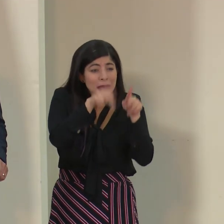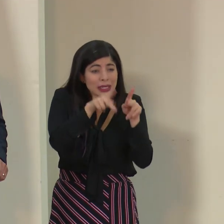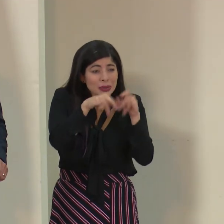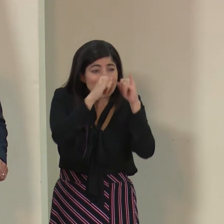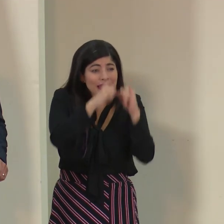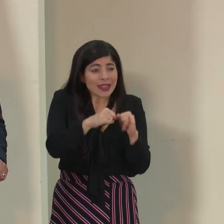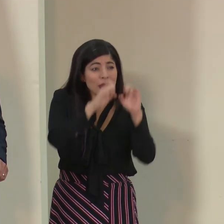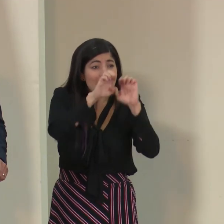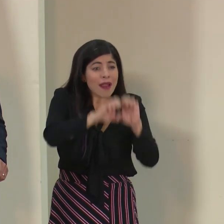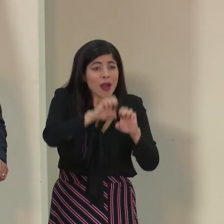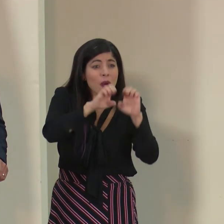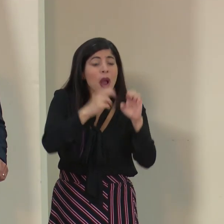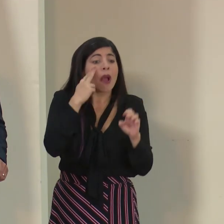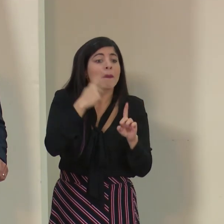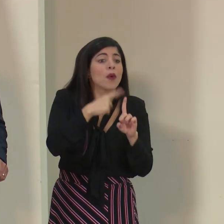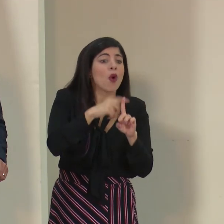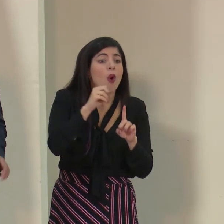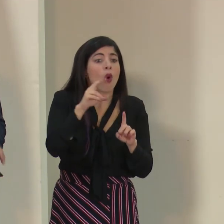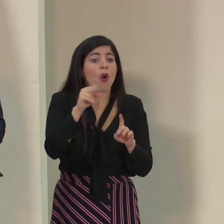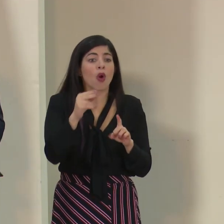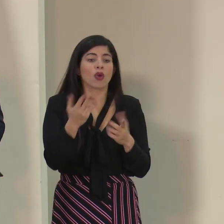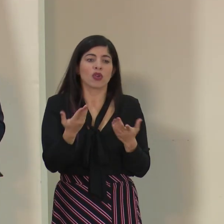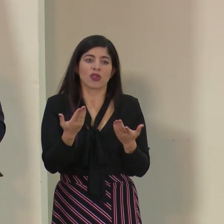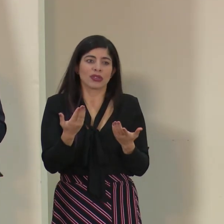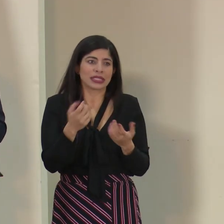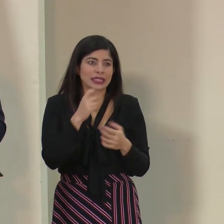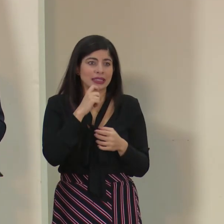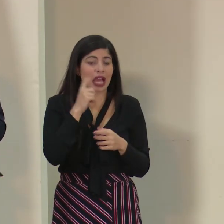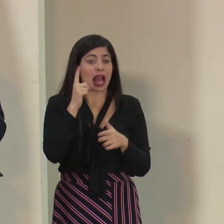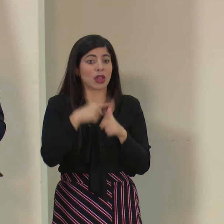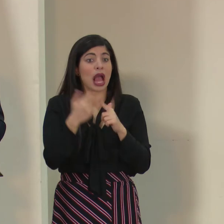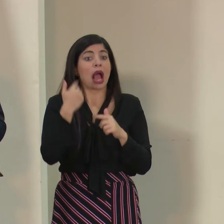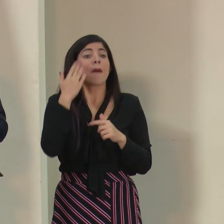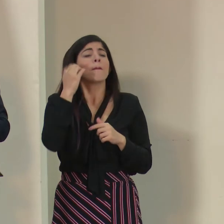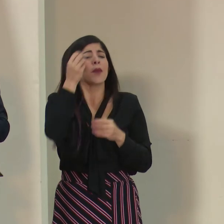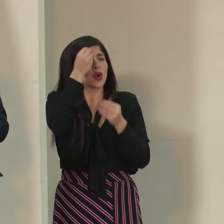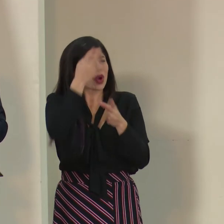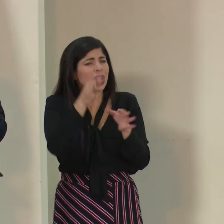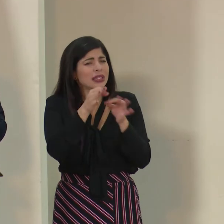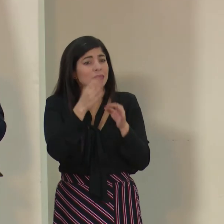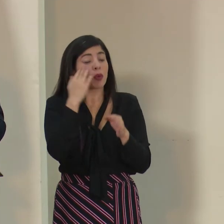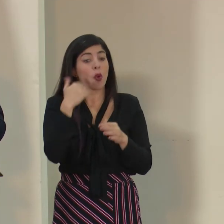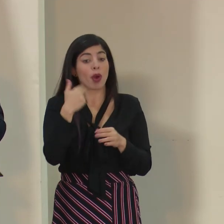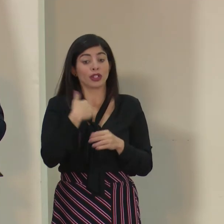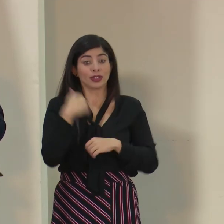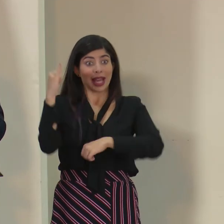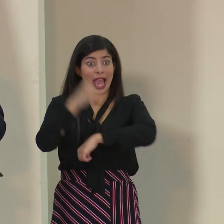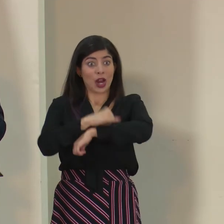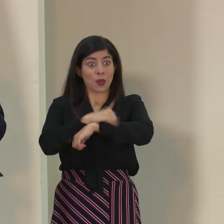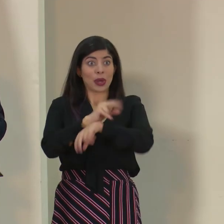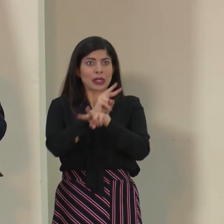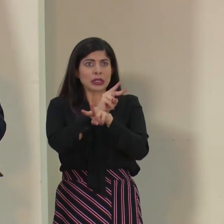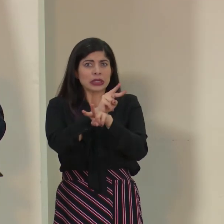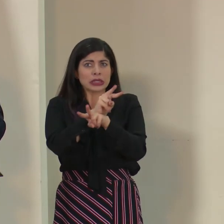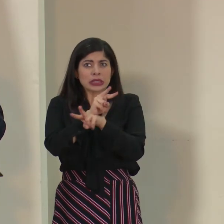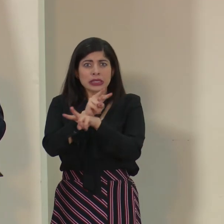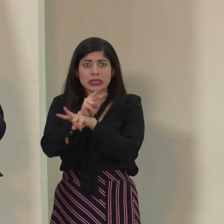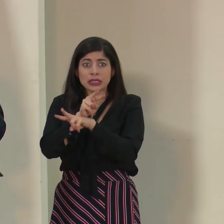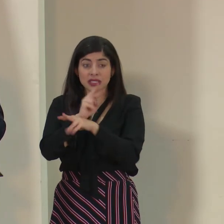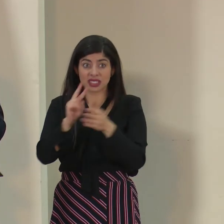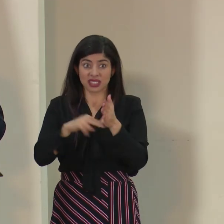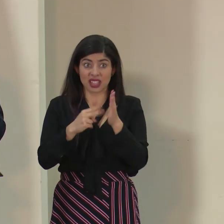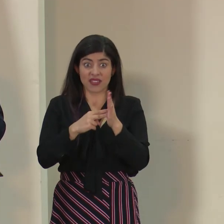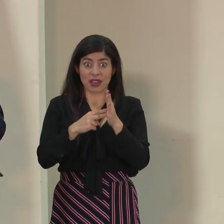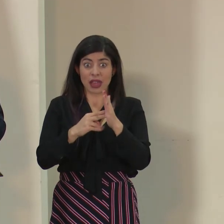para ver quién es tan positivo o no con el virus. Entonces, se lo digo porque cuando hacemos vigilancia en aeropuertos y en puertos de entrada, no es para